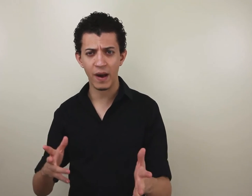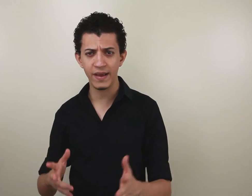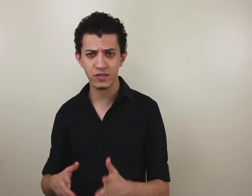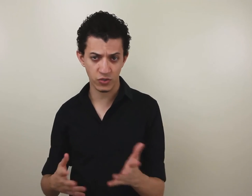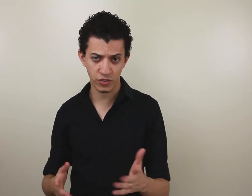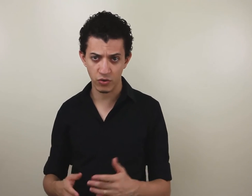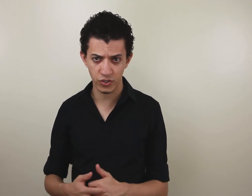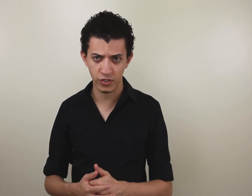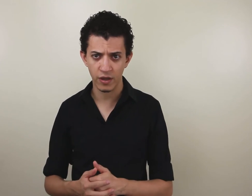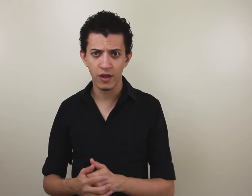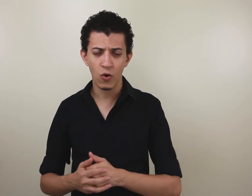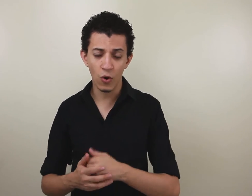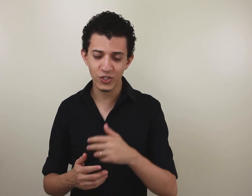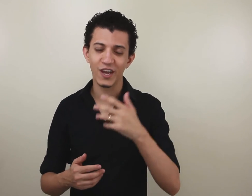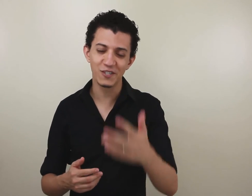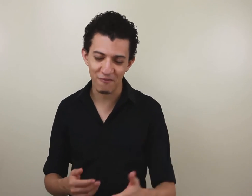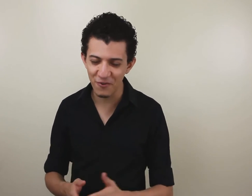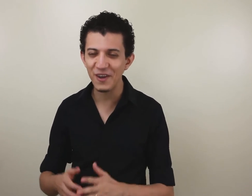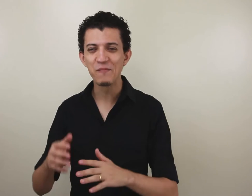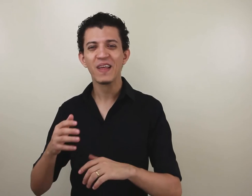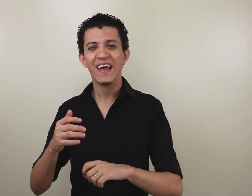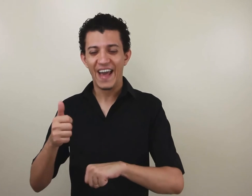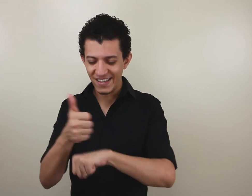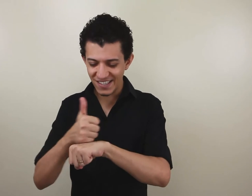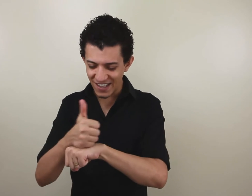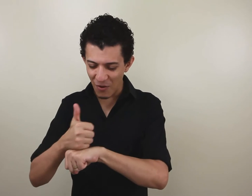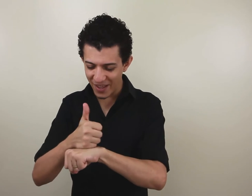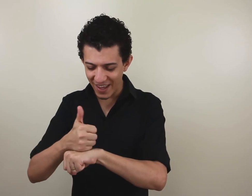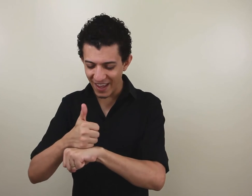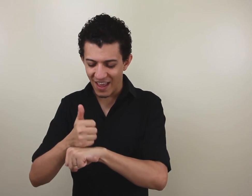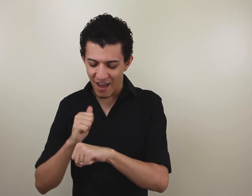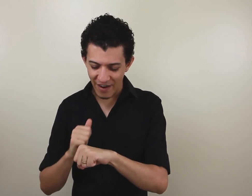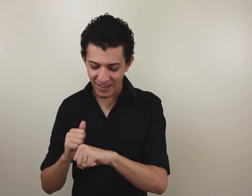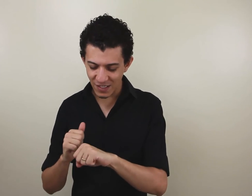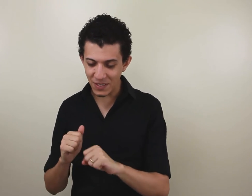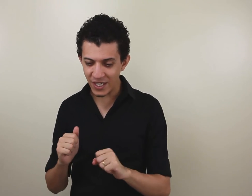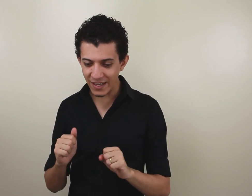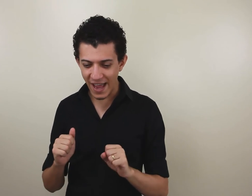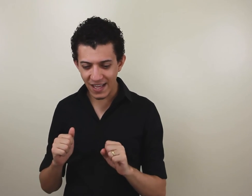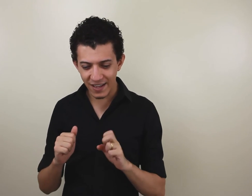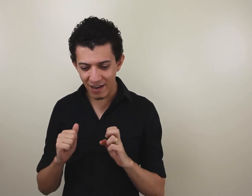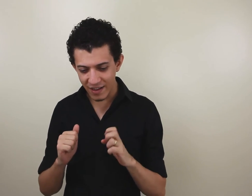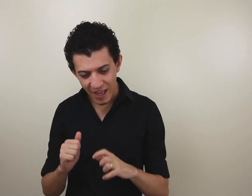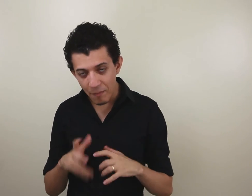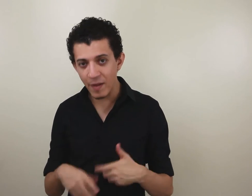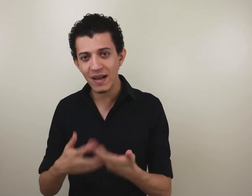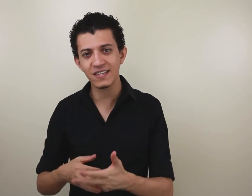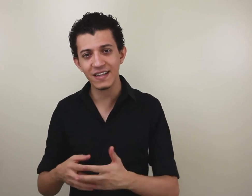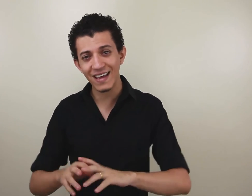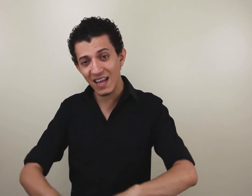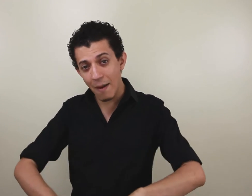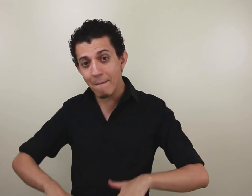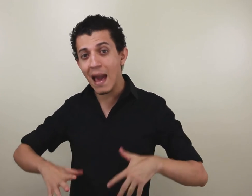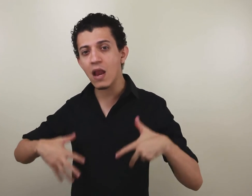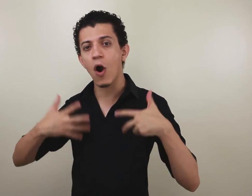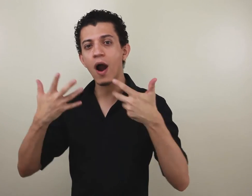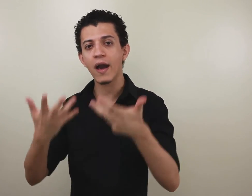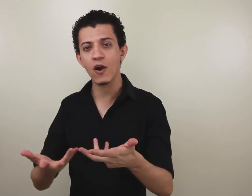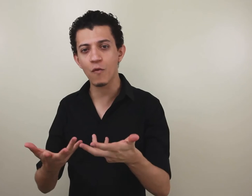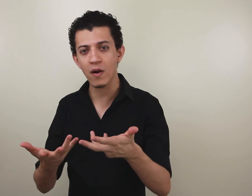país, onde eu já fui, esse sinal aqui vai transmitir a ideia daquele que tem primazia, daquele que é melhor em alguma